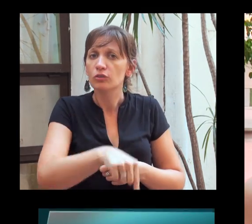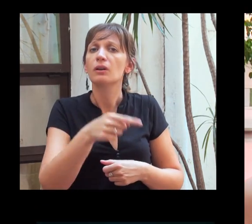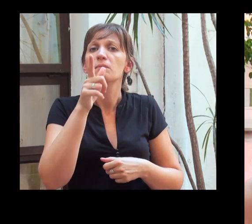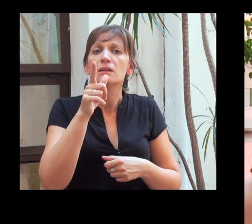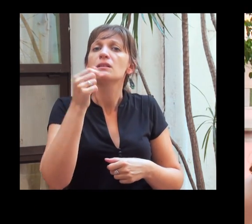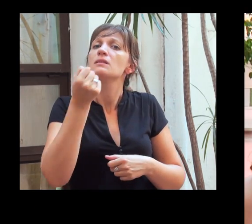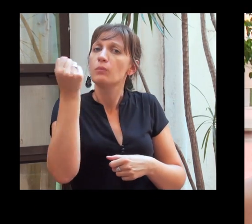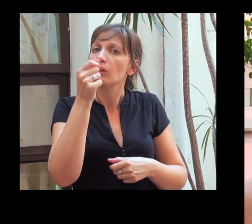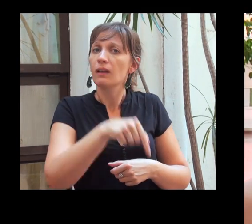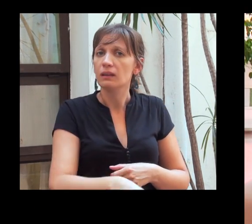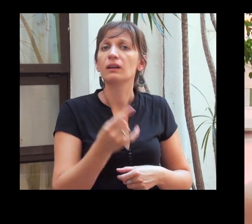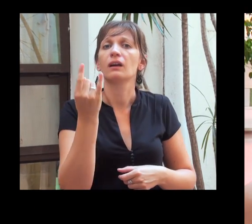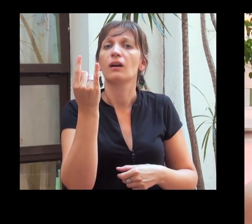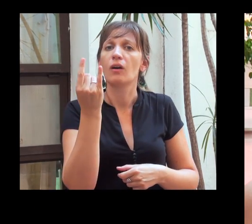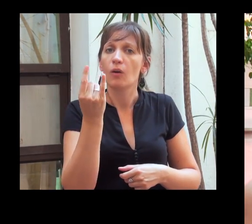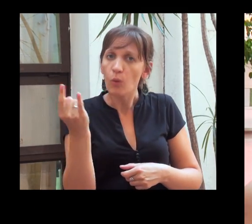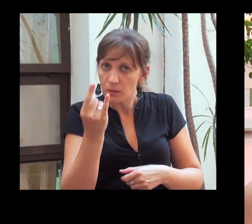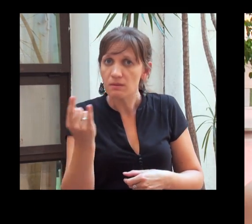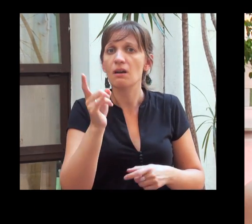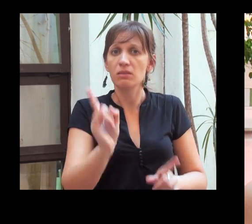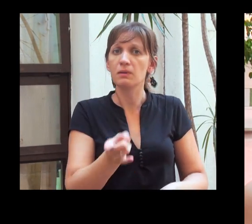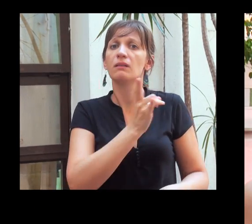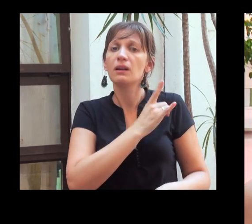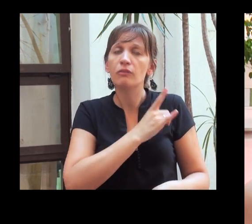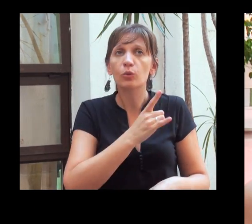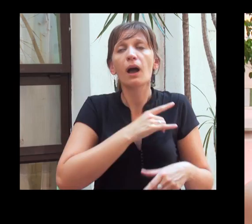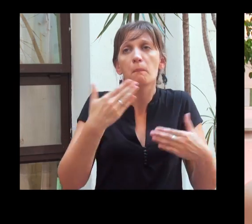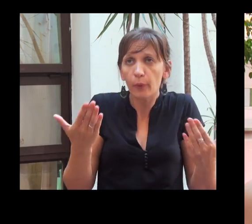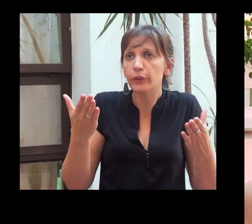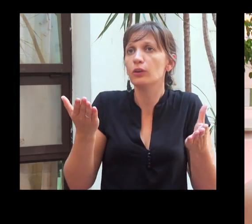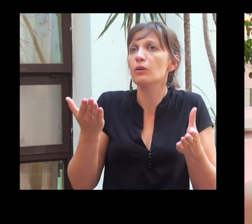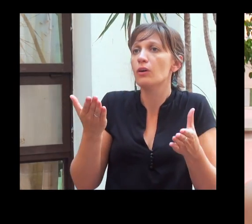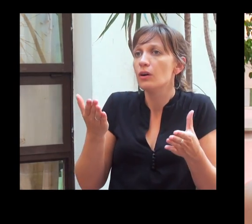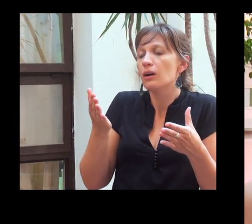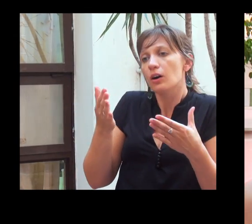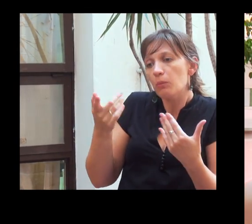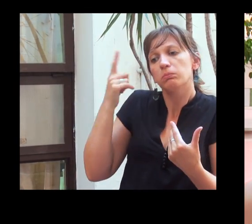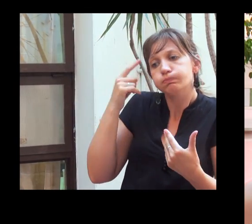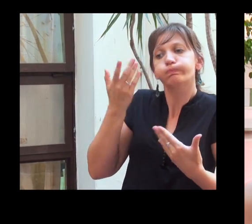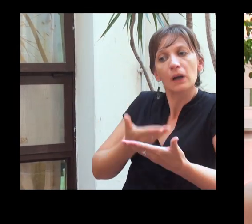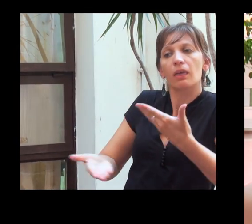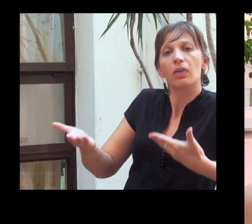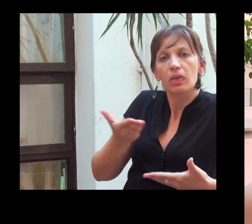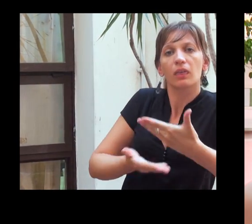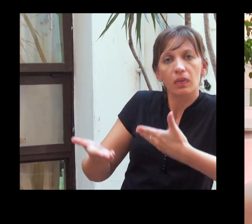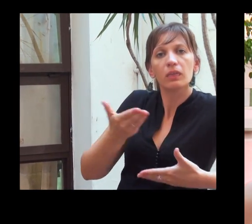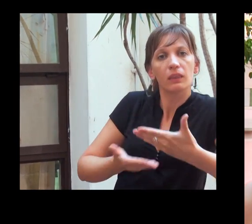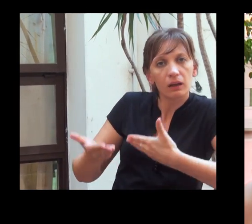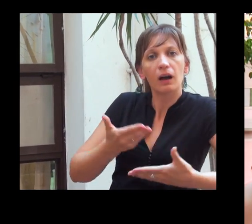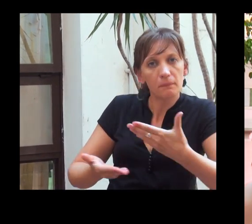parece que en ese sentido es interesante ver cómo esta universidad y esta facultad han podido encontrar un diálogo entre